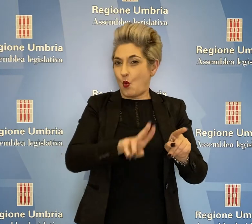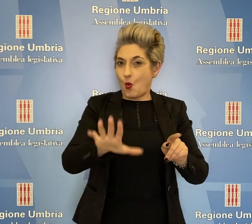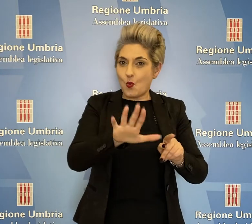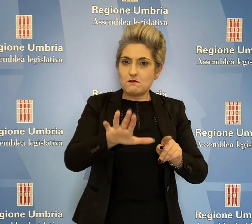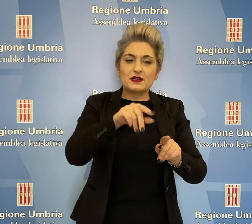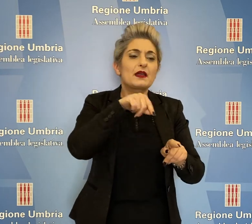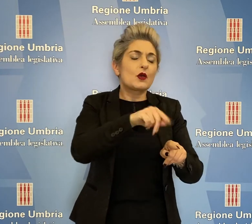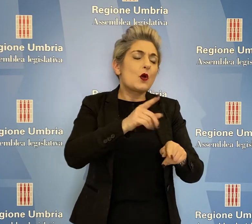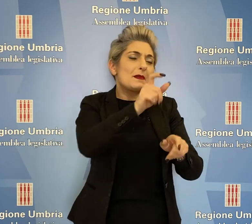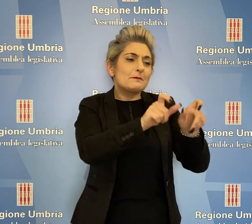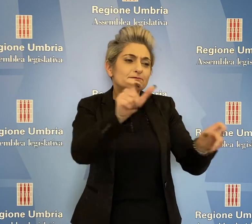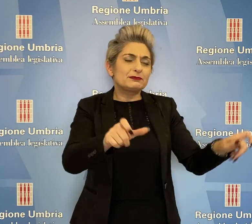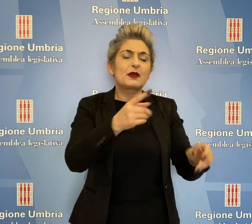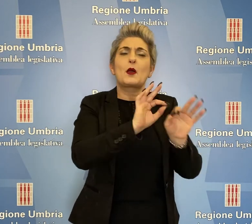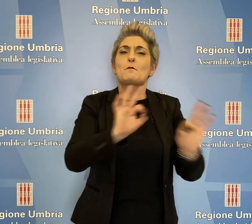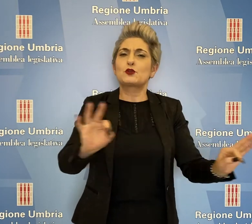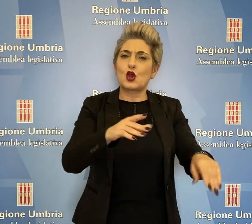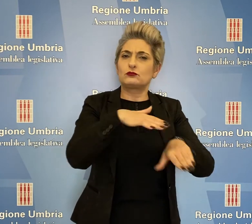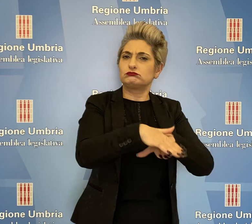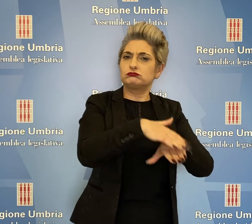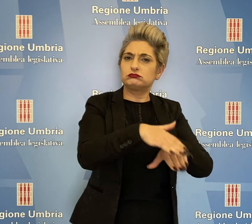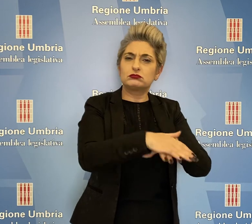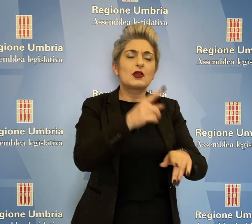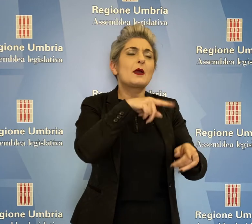e preparato al supporto da remoto.